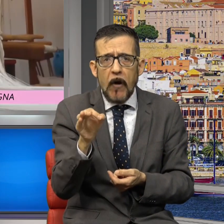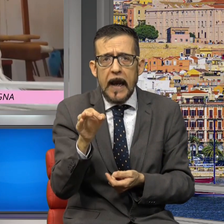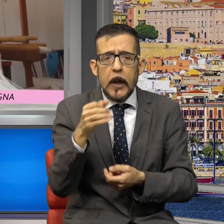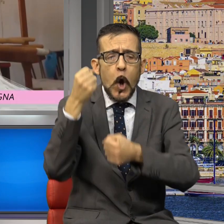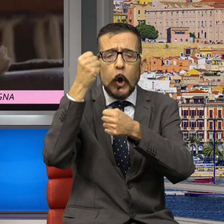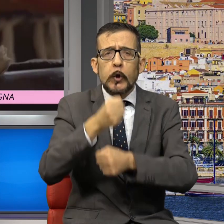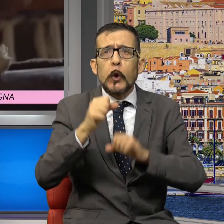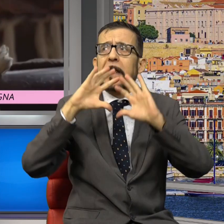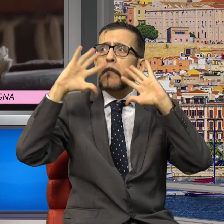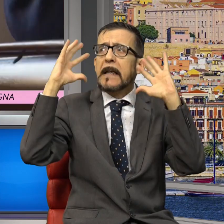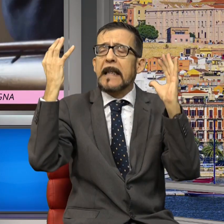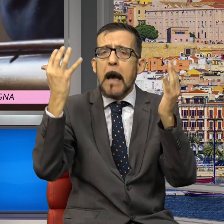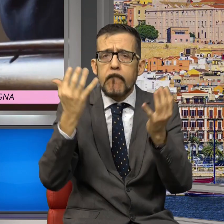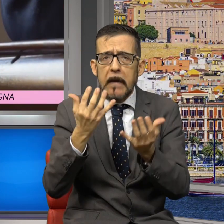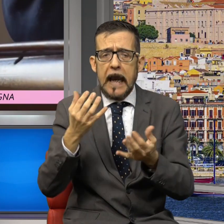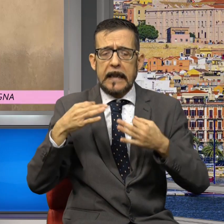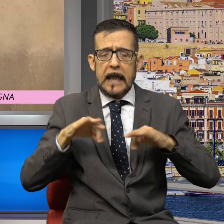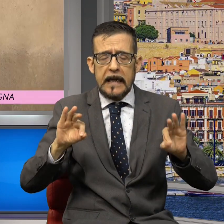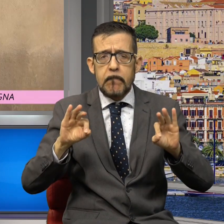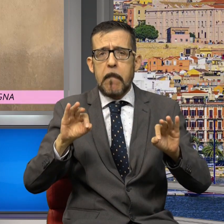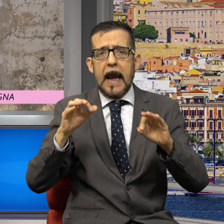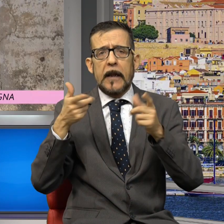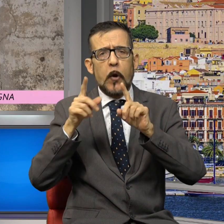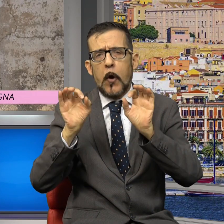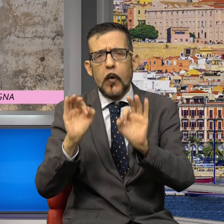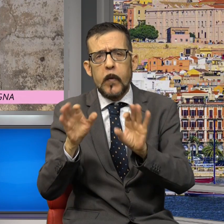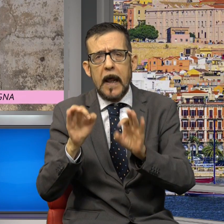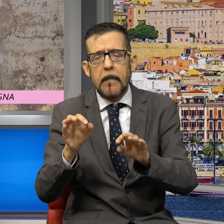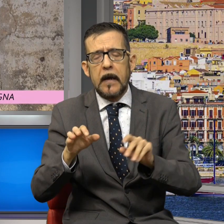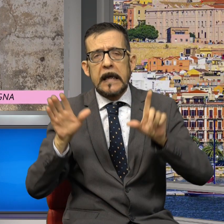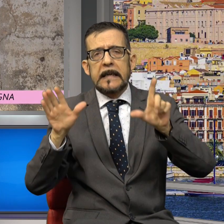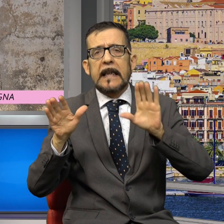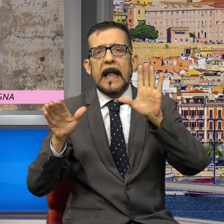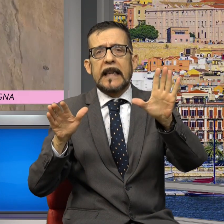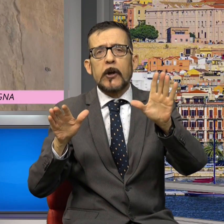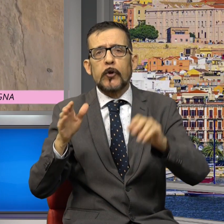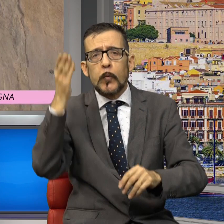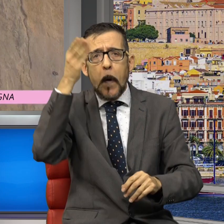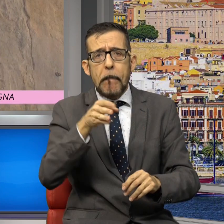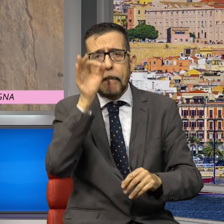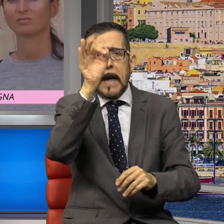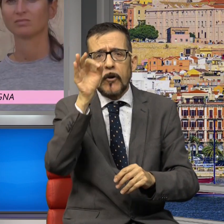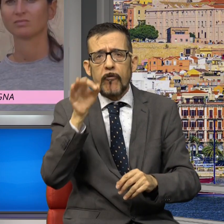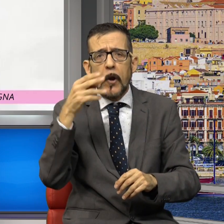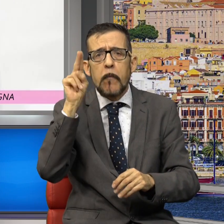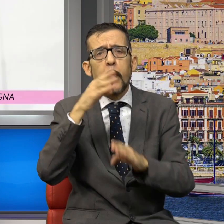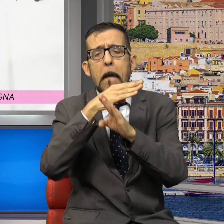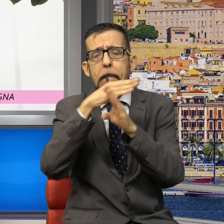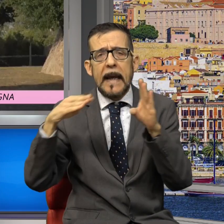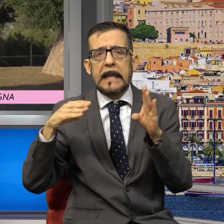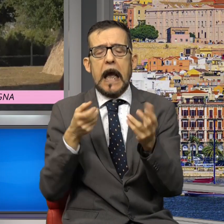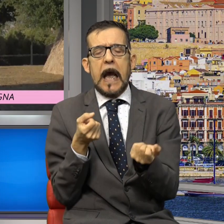ambientale ha visto un ulteriore miglioramento del 75%. Tra questi, più della metà si è distinto per una gestione